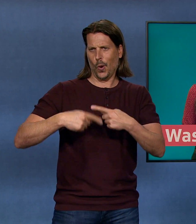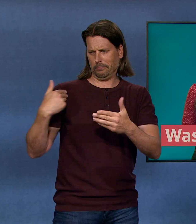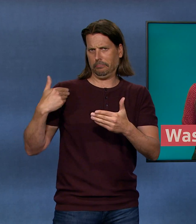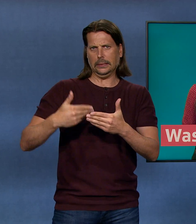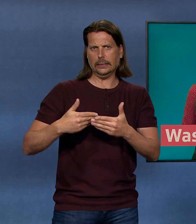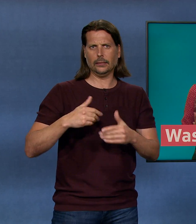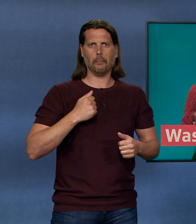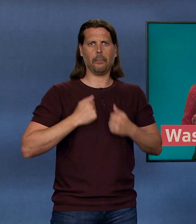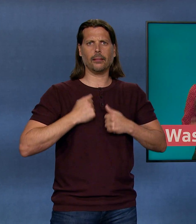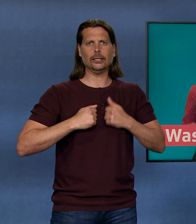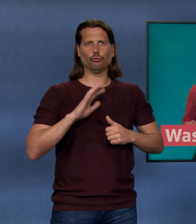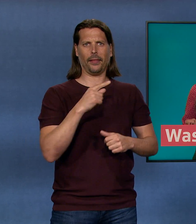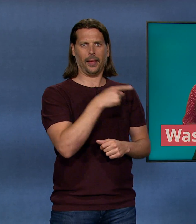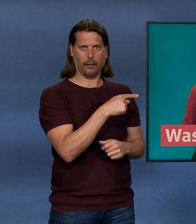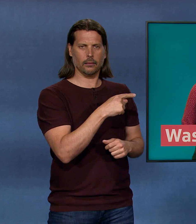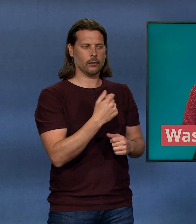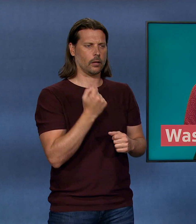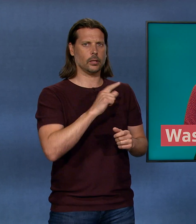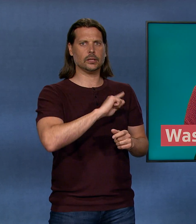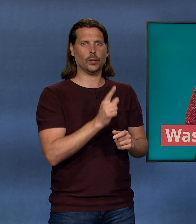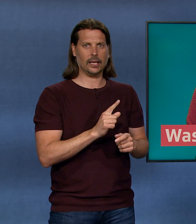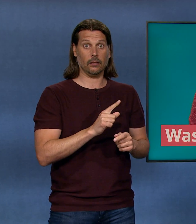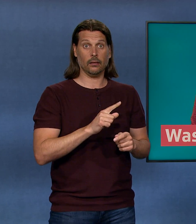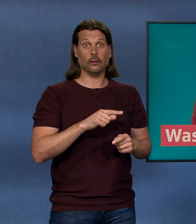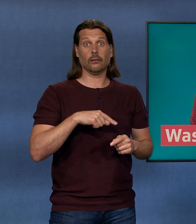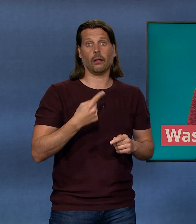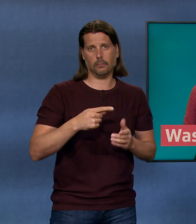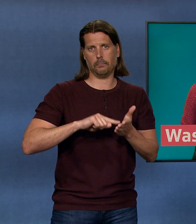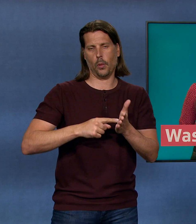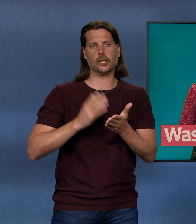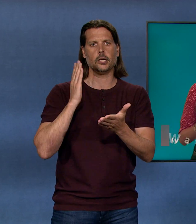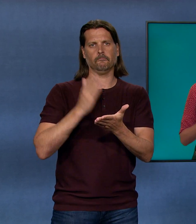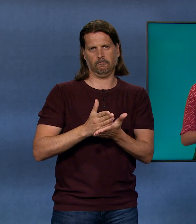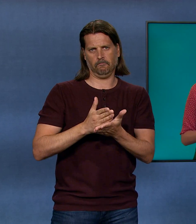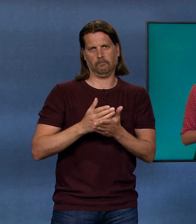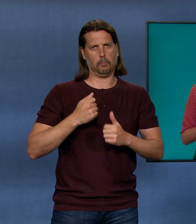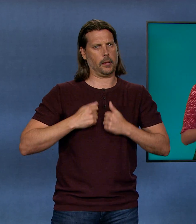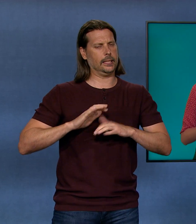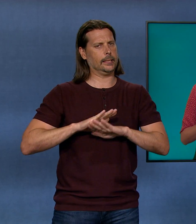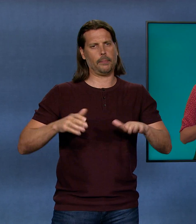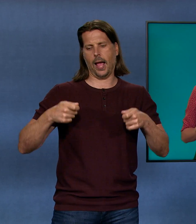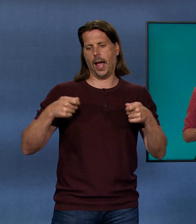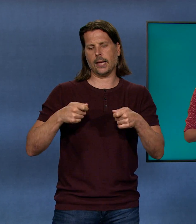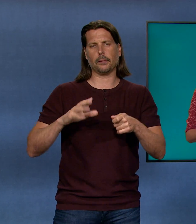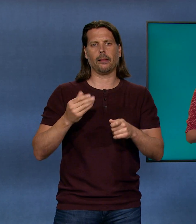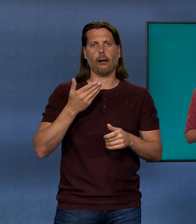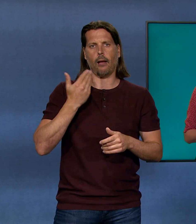bis auf das Jahr. Politikerinnen und Politiker haben entschieden, dass sie ihre Badi nicht mehr mit dem teuren Erdgas